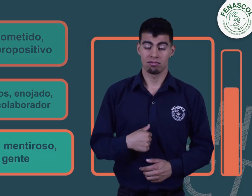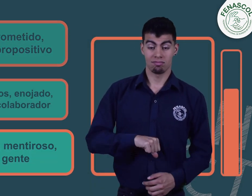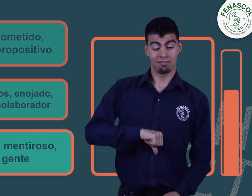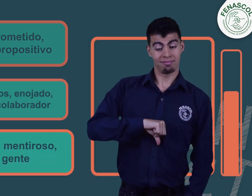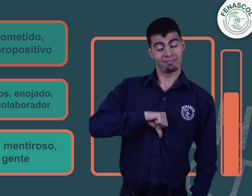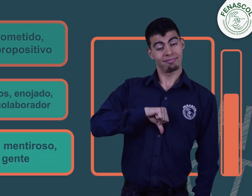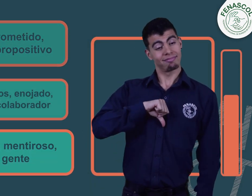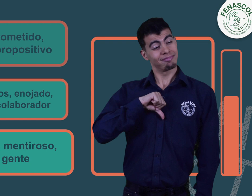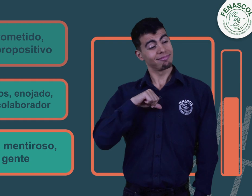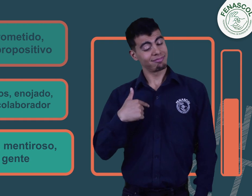Orgulloso.